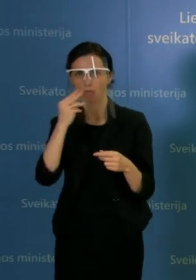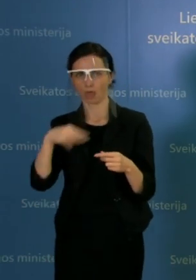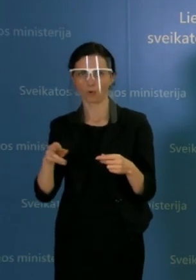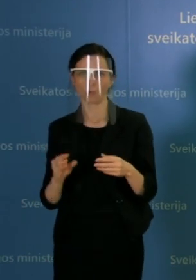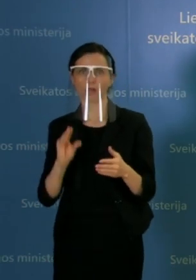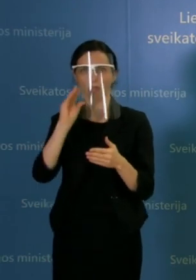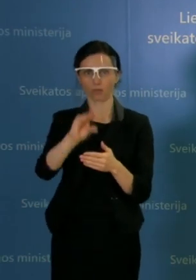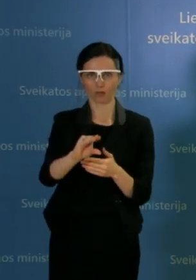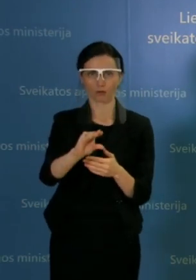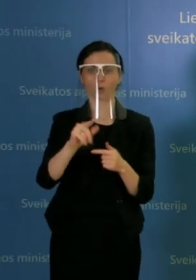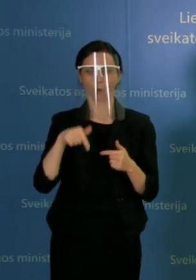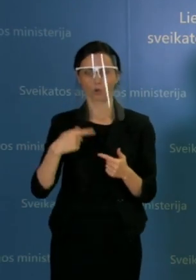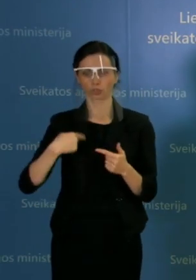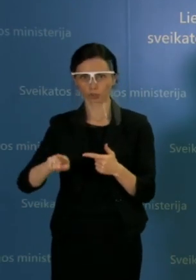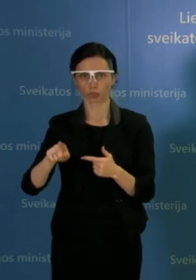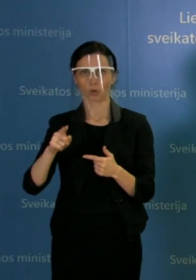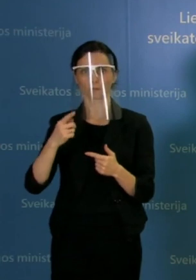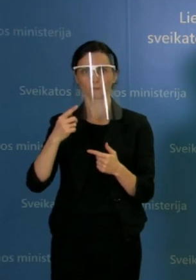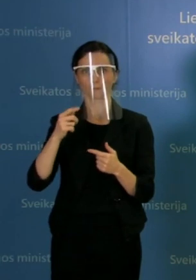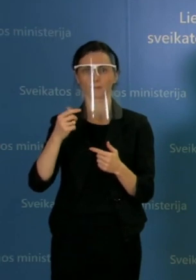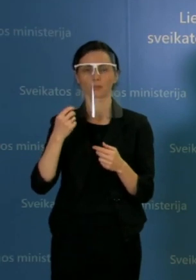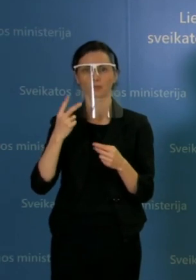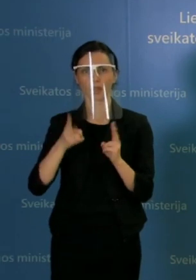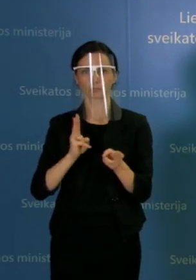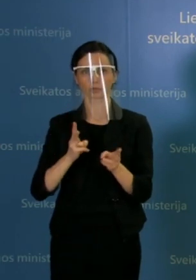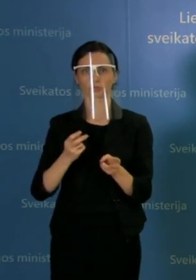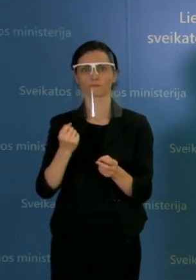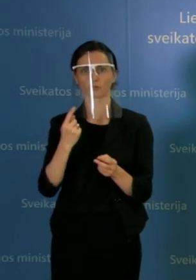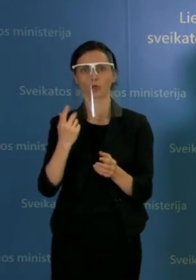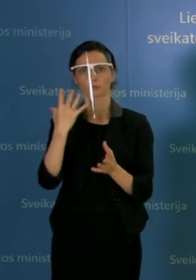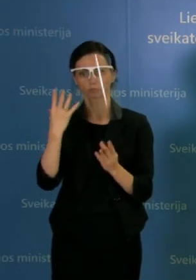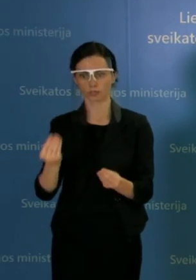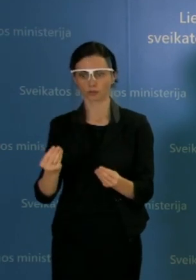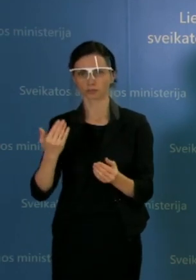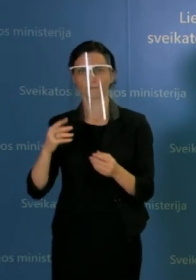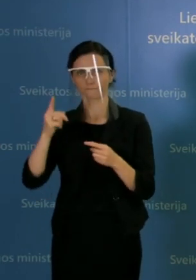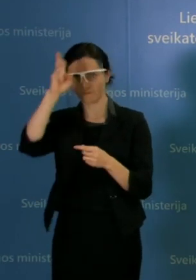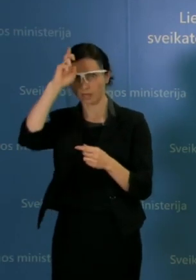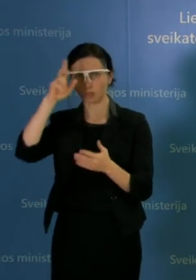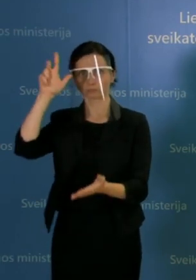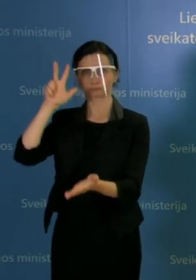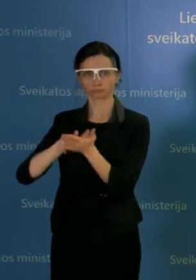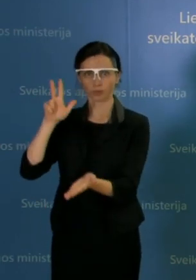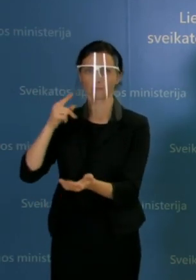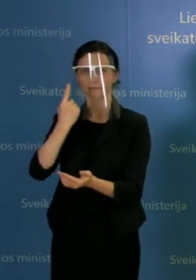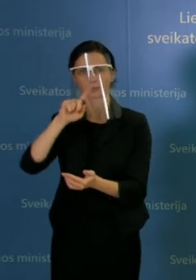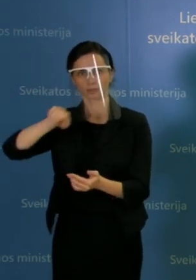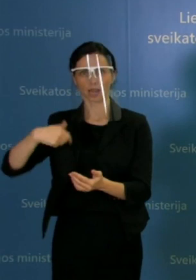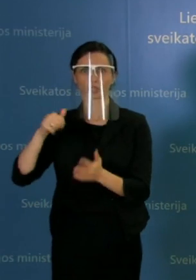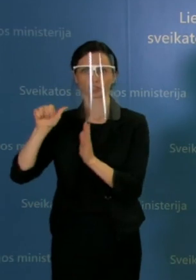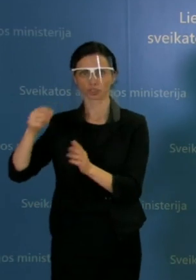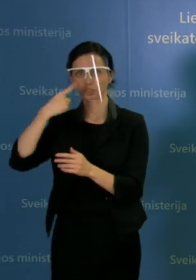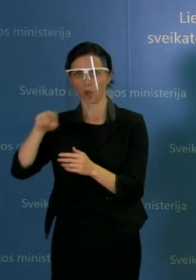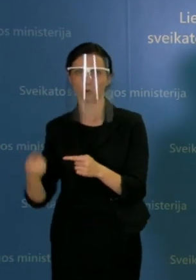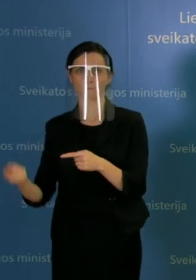nuo šių metų lapkričio 11 dienos Vyriausybė prieėmė sprendimą skirti dar apie 1,6 milijoną